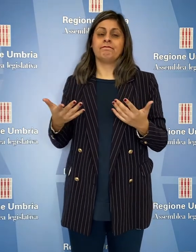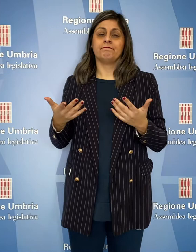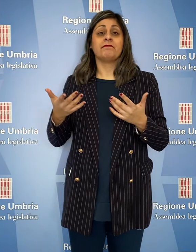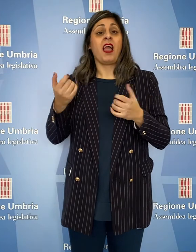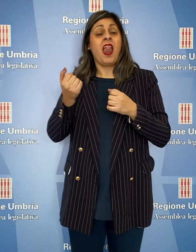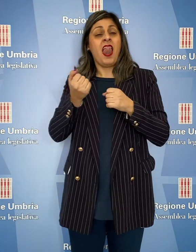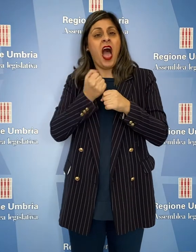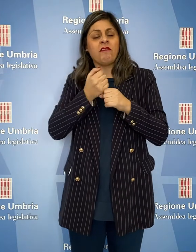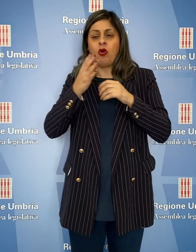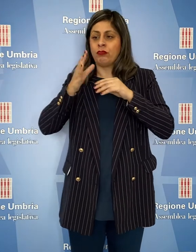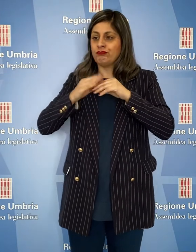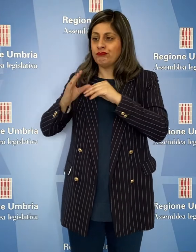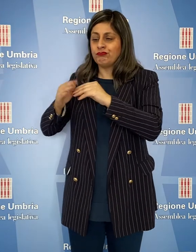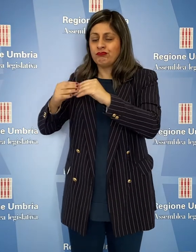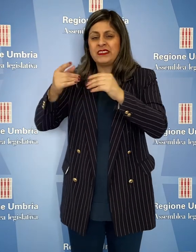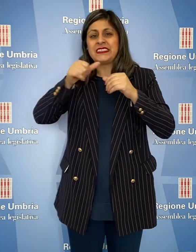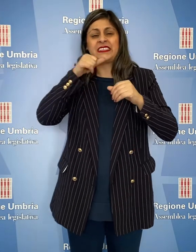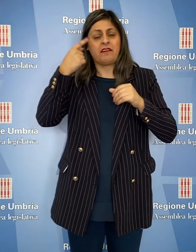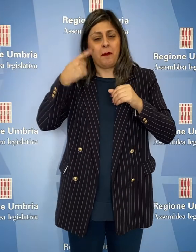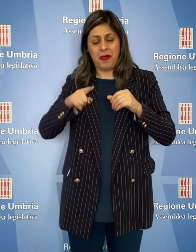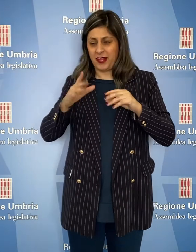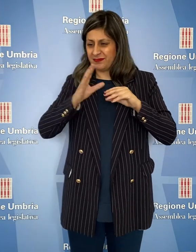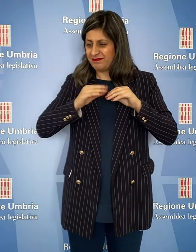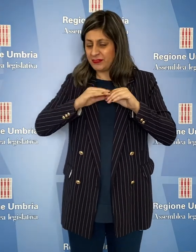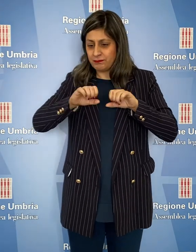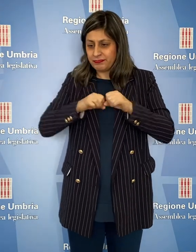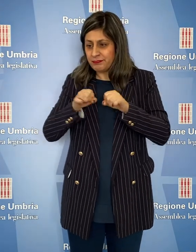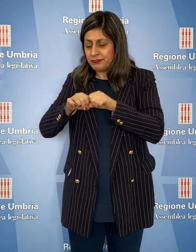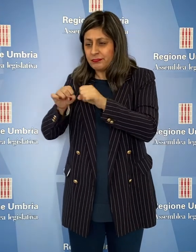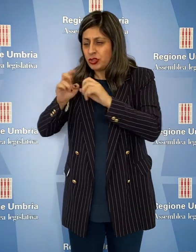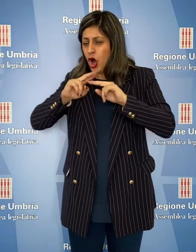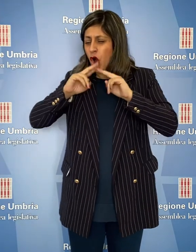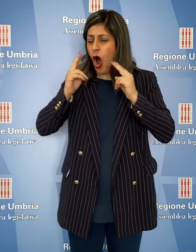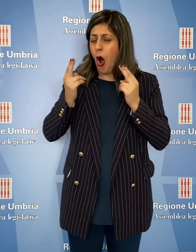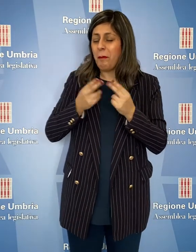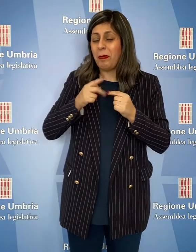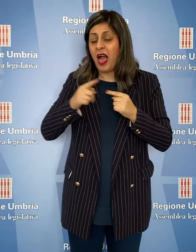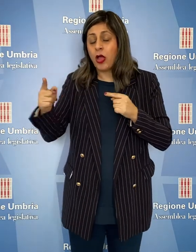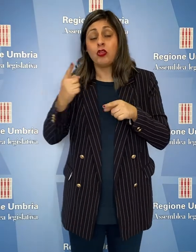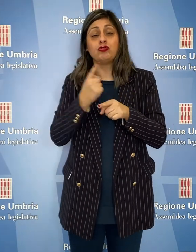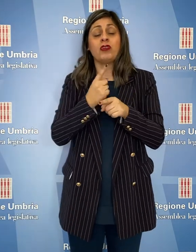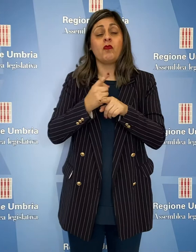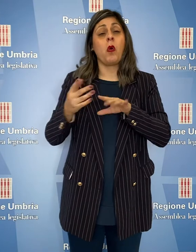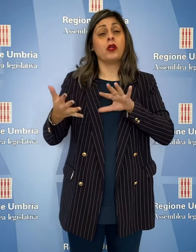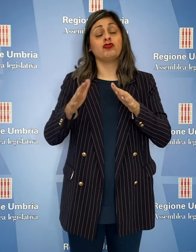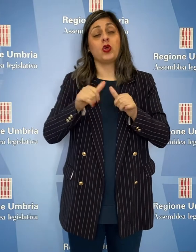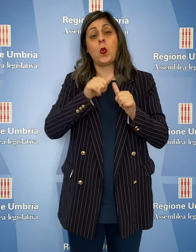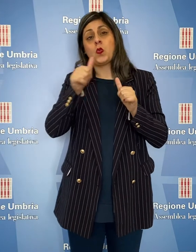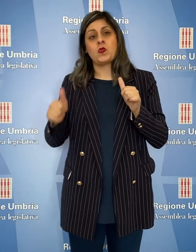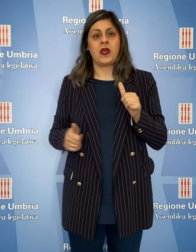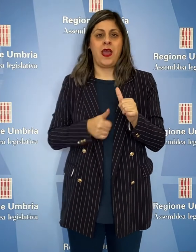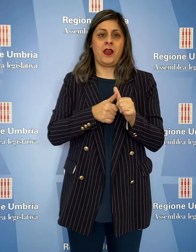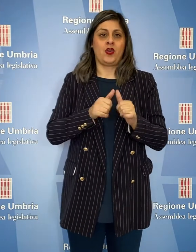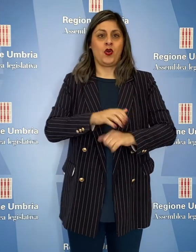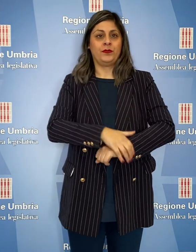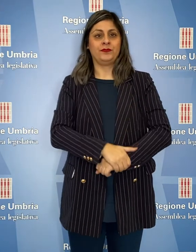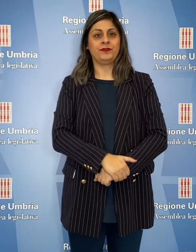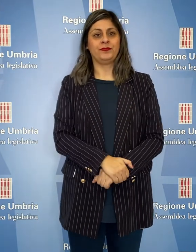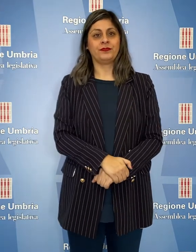completamento dei lavori per il ripristino di tutti i tratti danneggiati dovrebbe richiedere circa un anno.